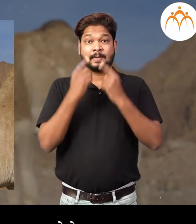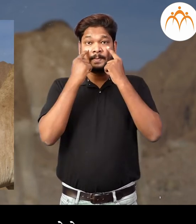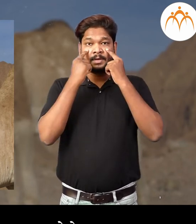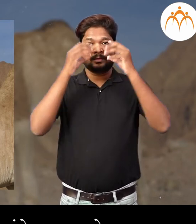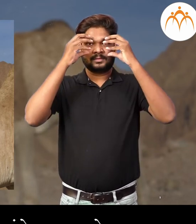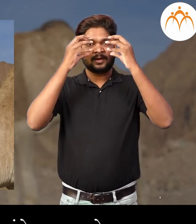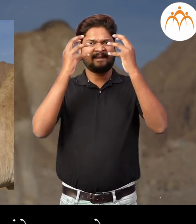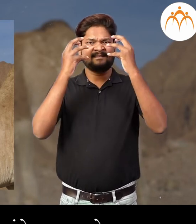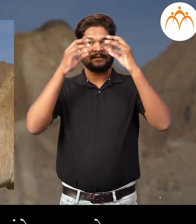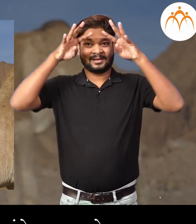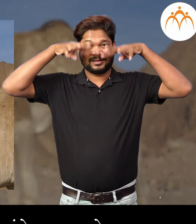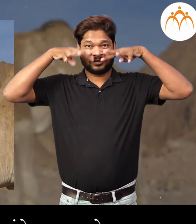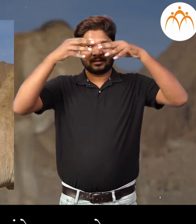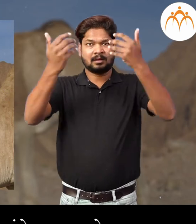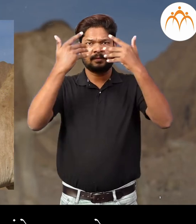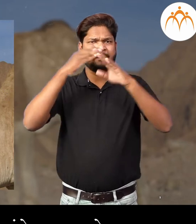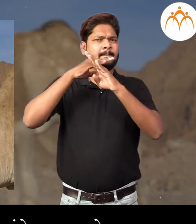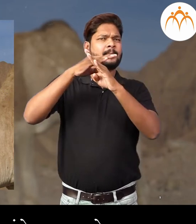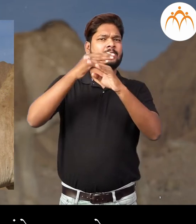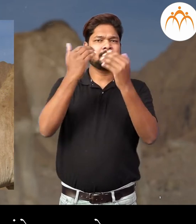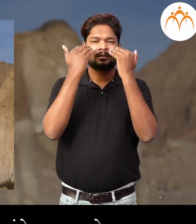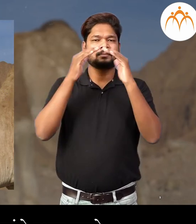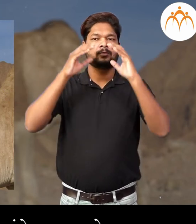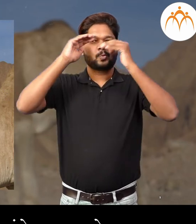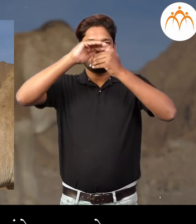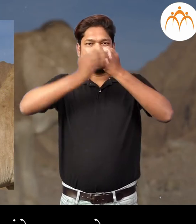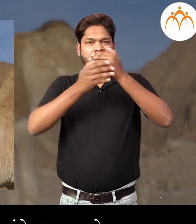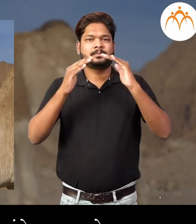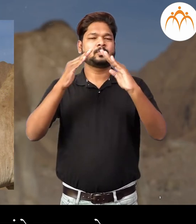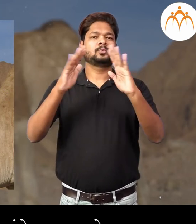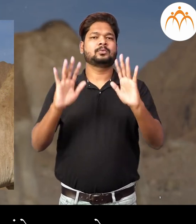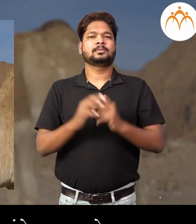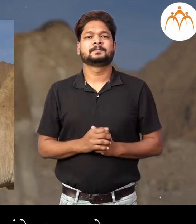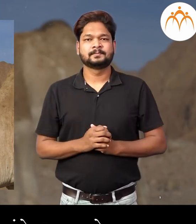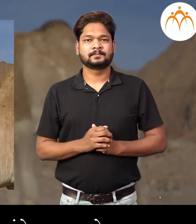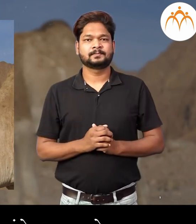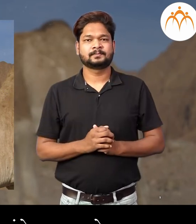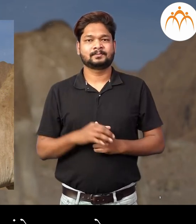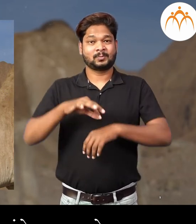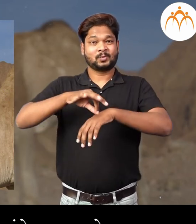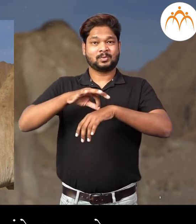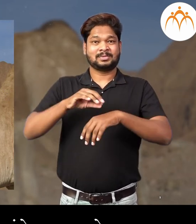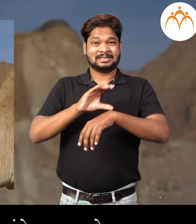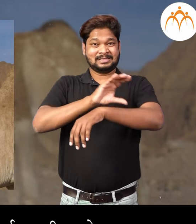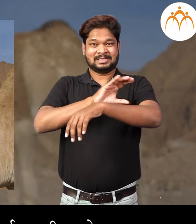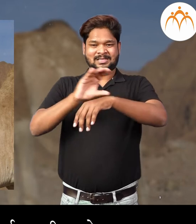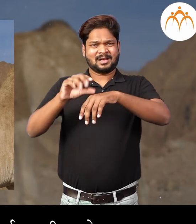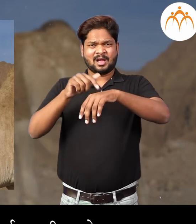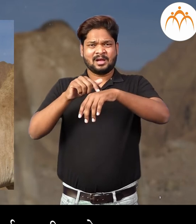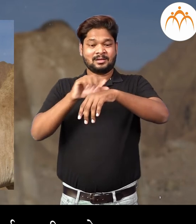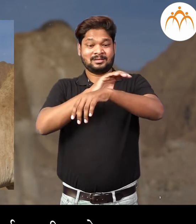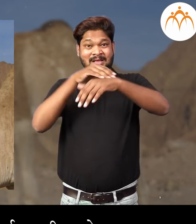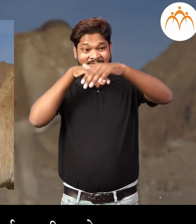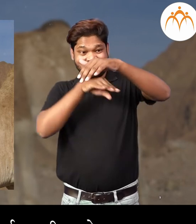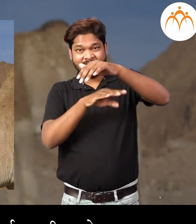लांब वजाड पापन्या उडनार्या वालू पसुन डोल्यांचे रक्षन करने जाड कातडी